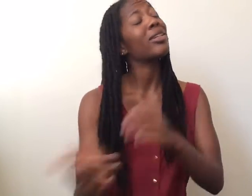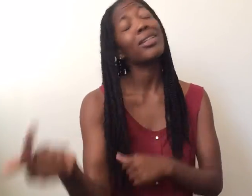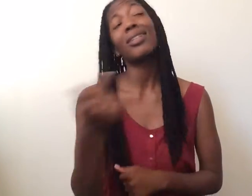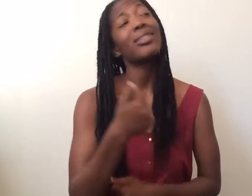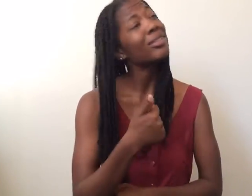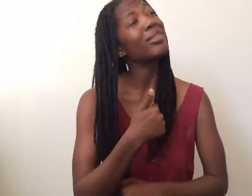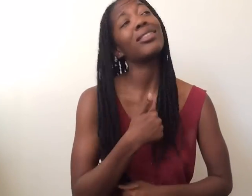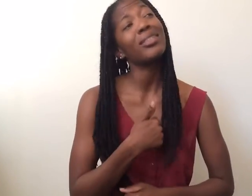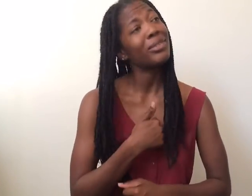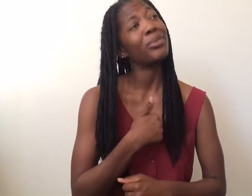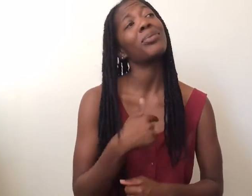Uno,